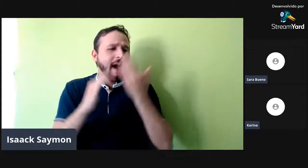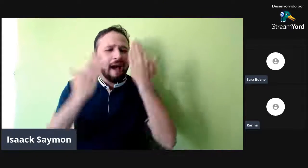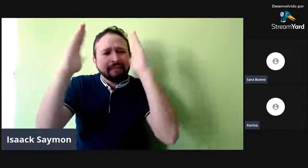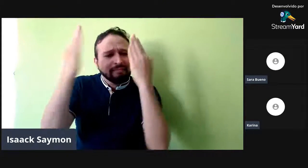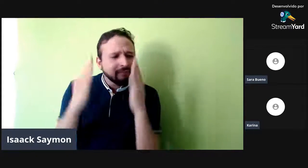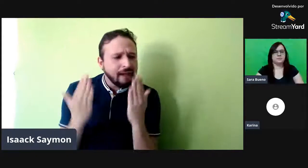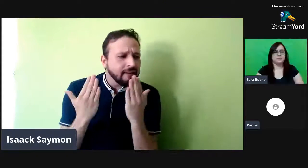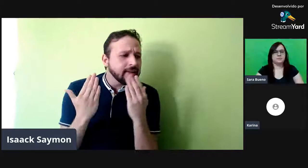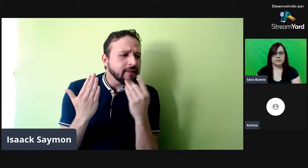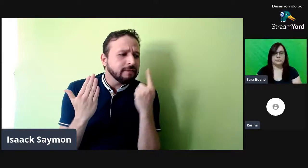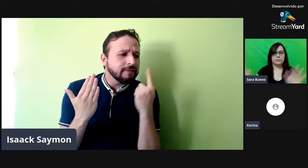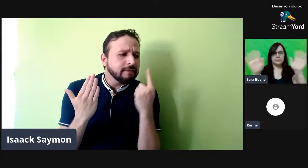Um momento.